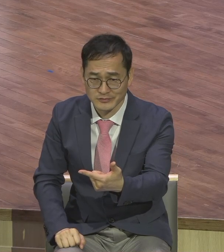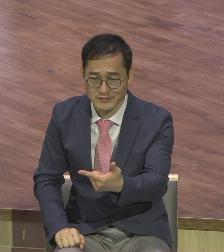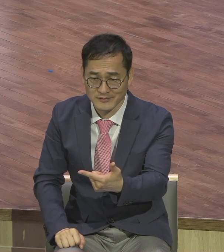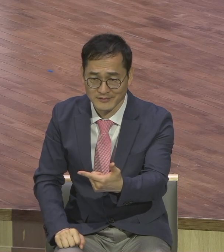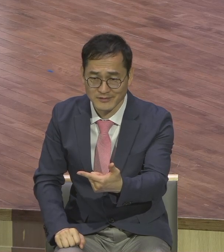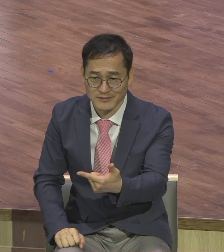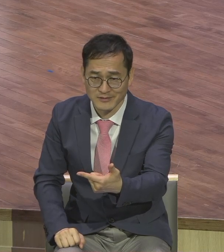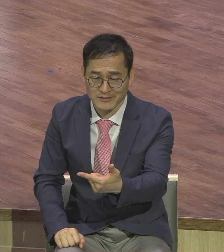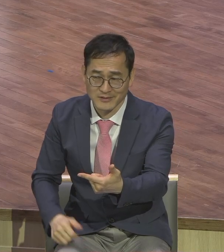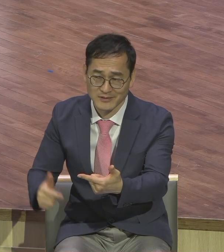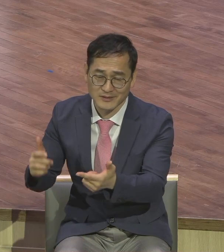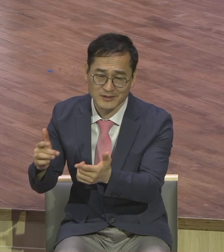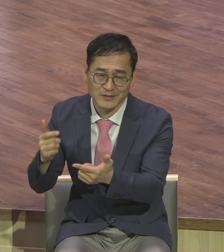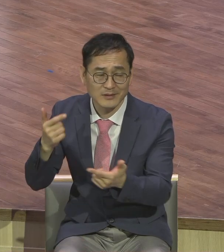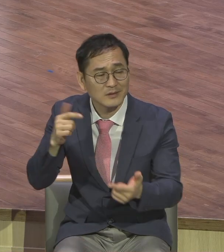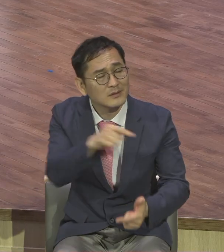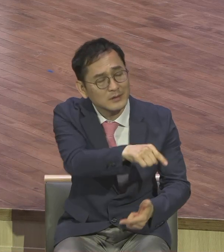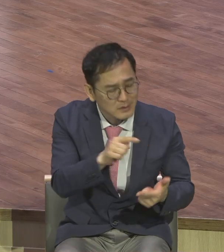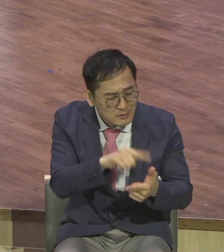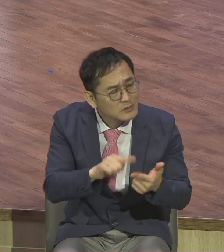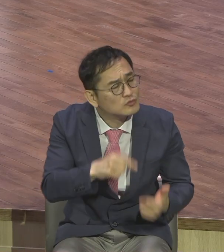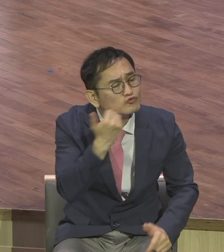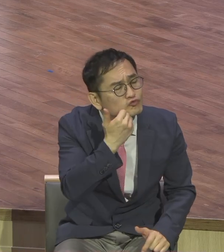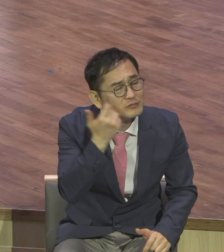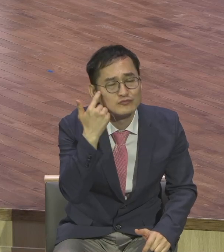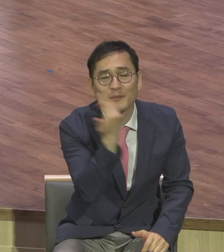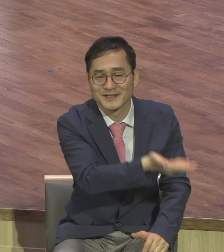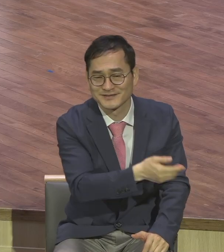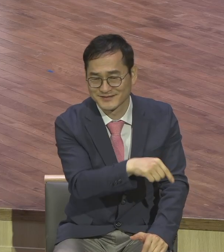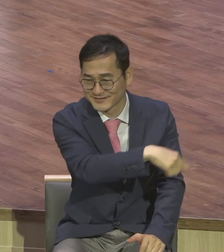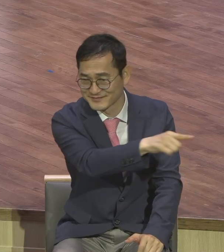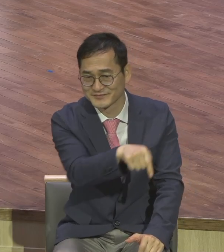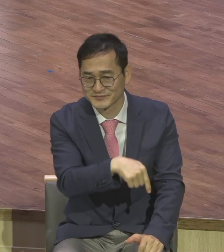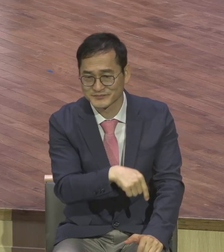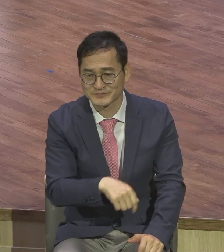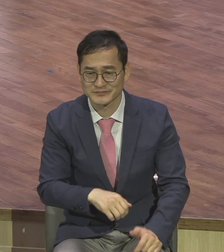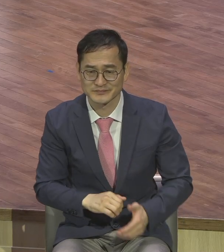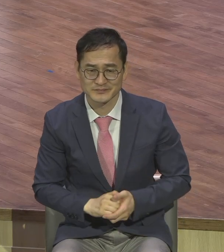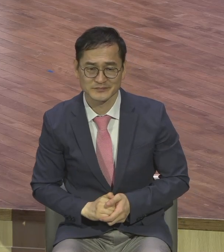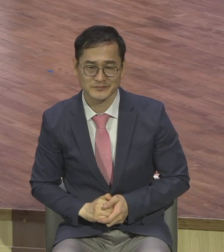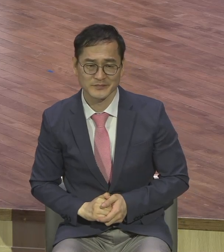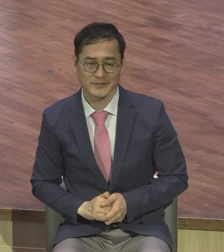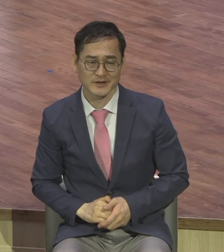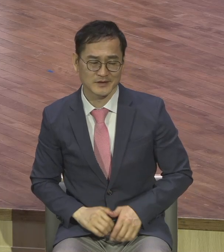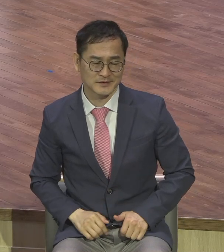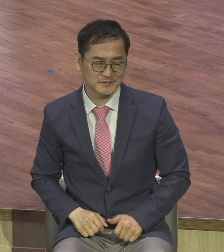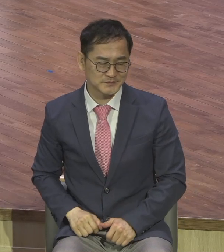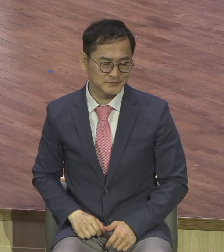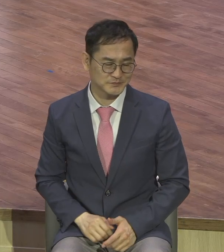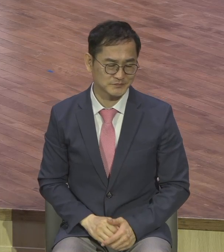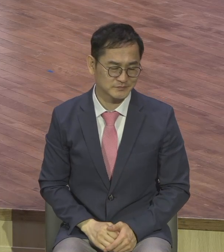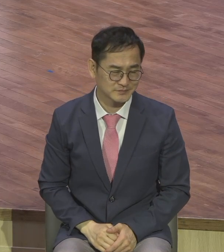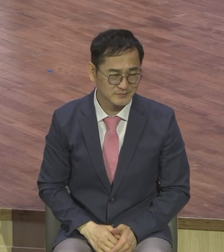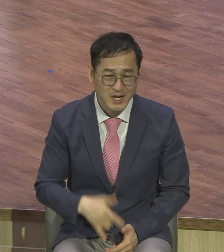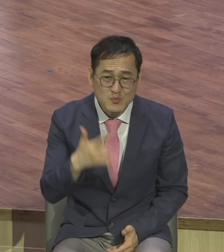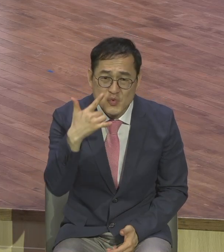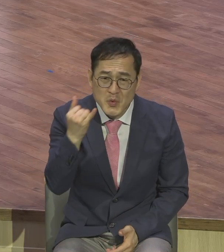예수님께서는 유대 종교 지도자들에게 부모의 말씀을 잘 듣지 않는 아들의